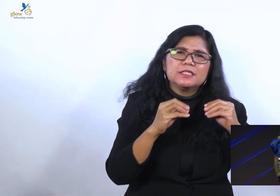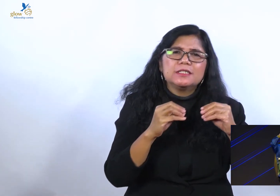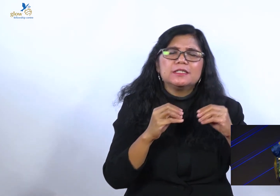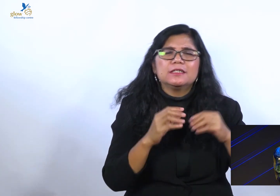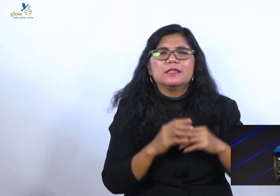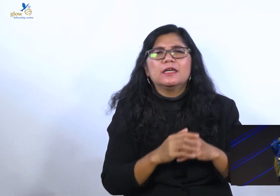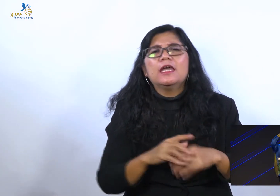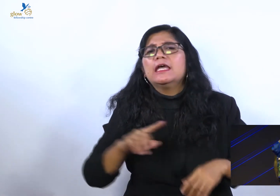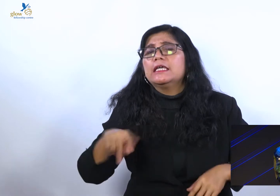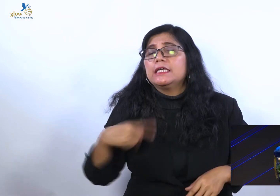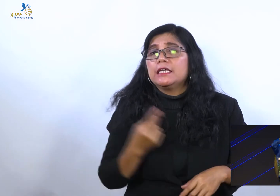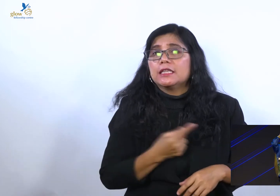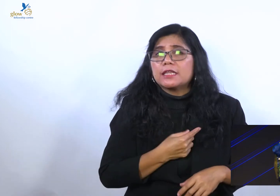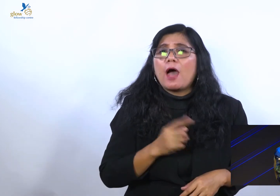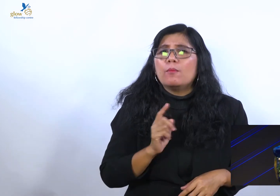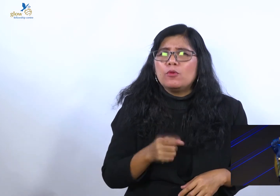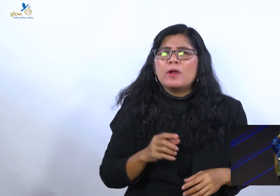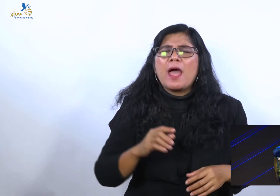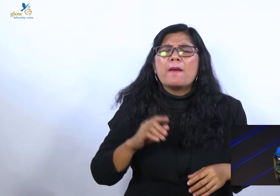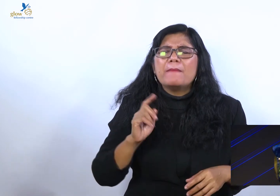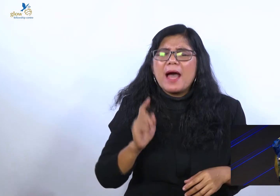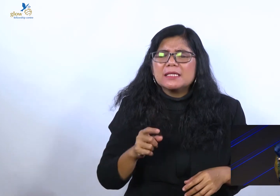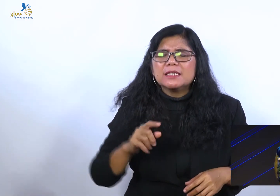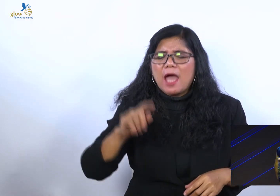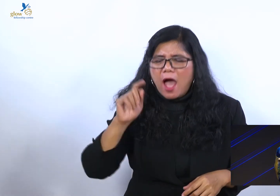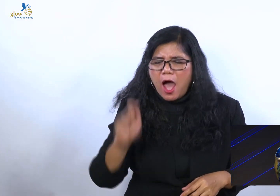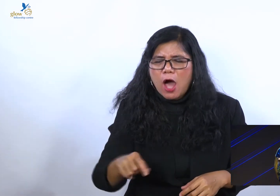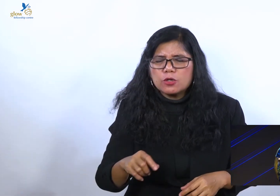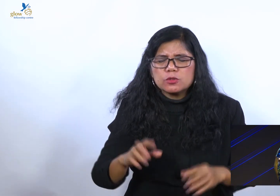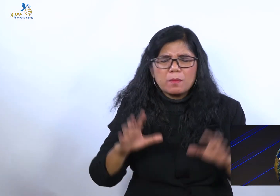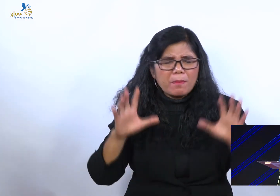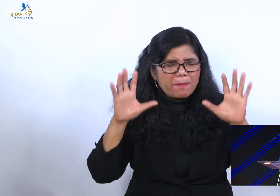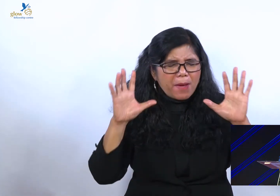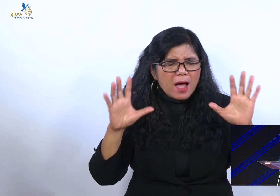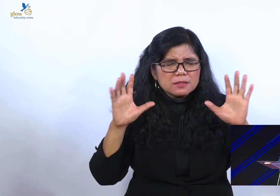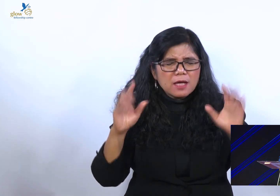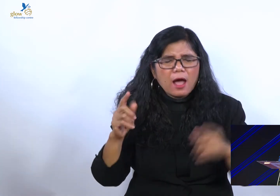kita pun masih harus banyak belajar.